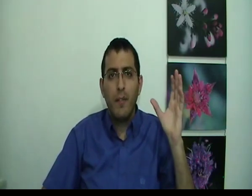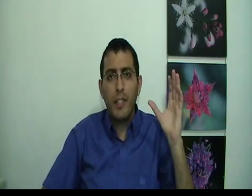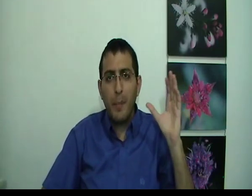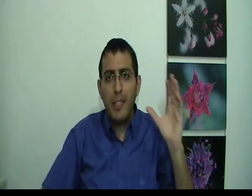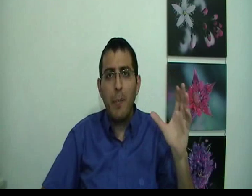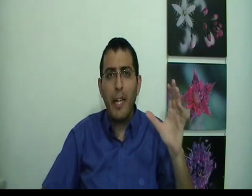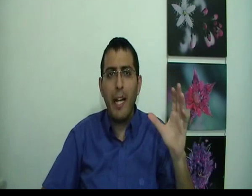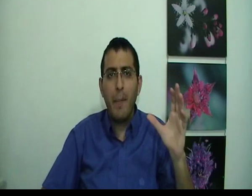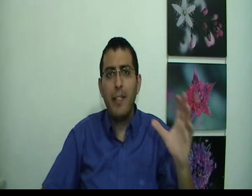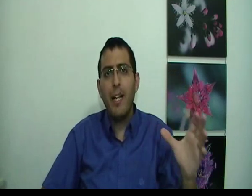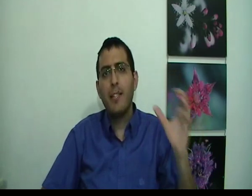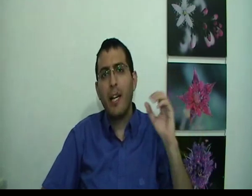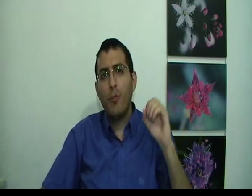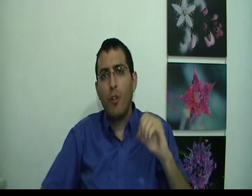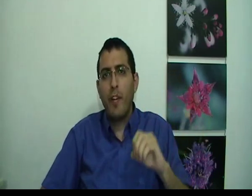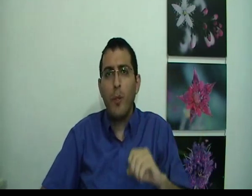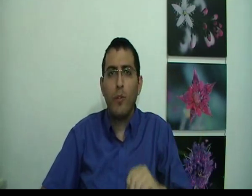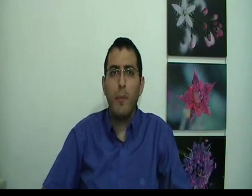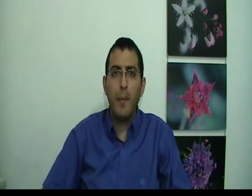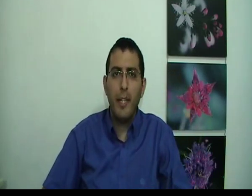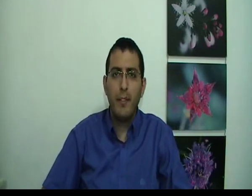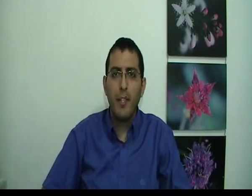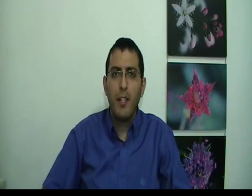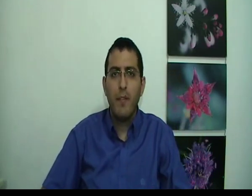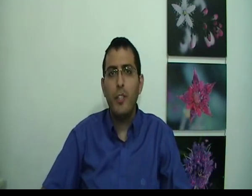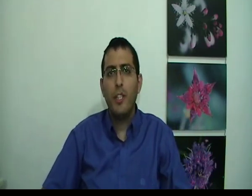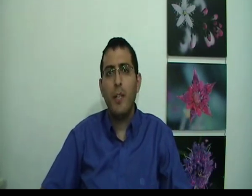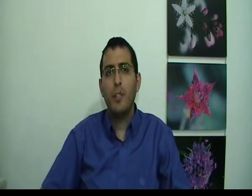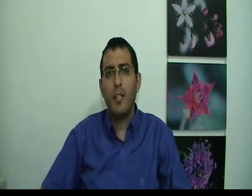וכשבין אדם מגיע לאמת אז החיים שלו הופכים להיות טובים באמת ושיהיה המשך